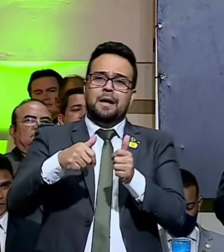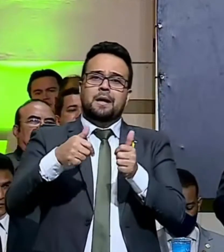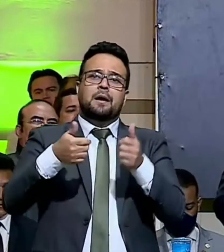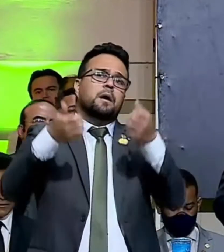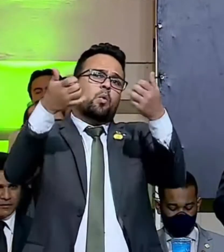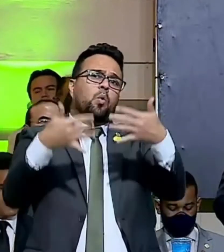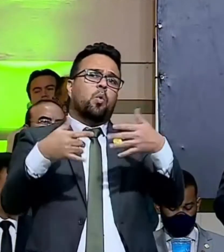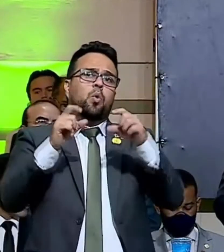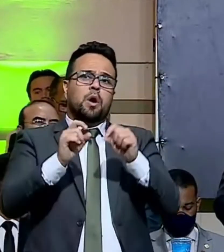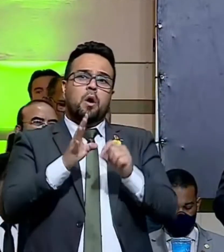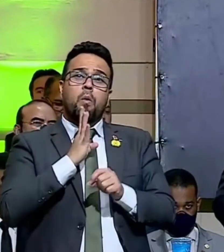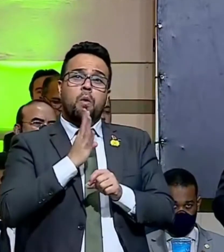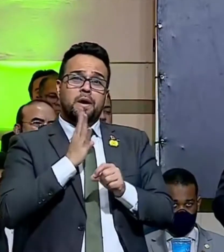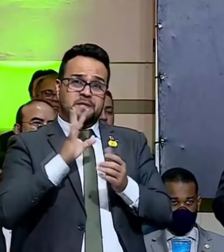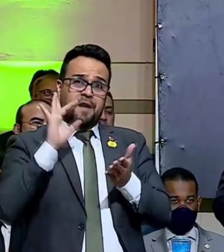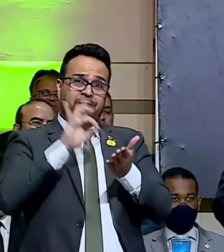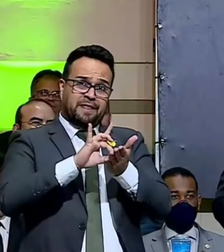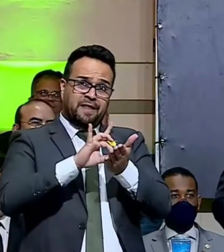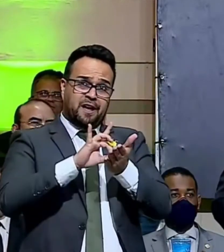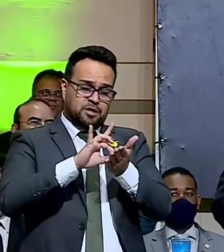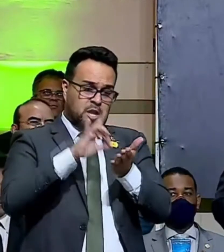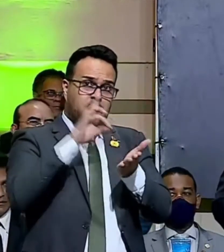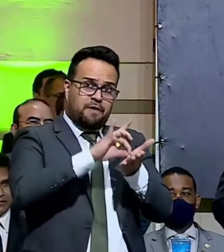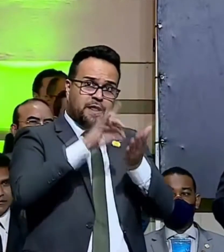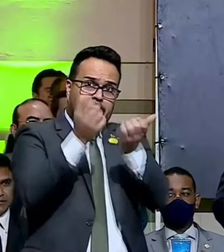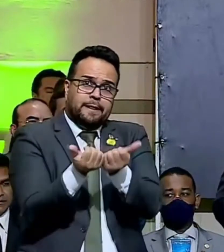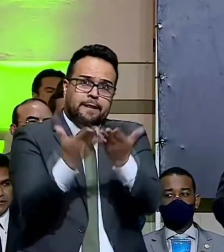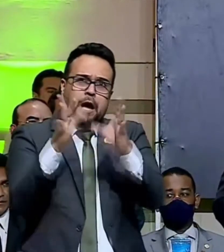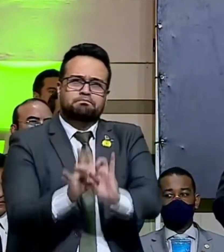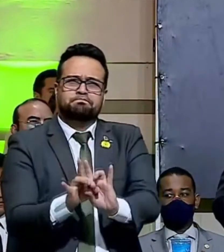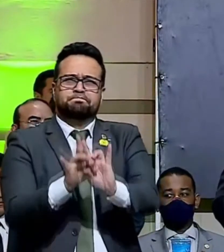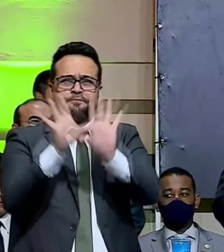conhecereis a verdade, e a verdade vos libertará.